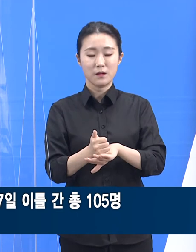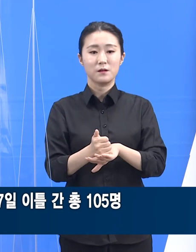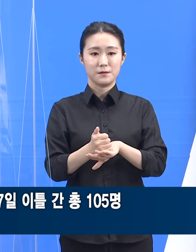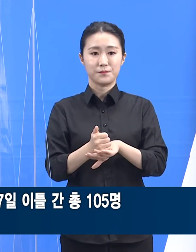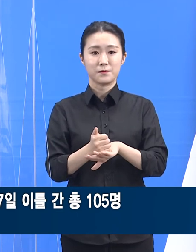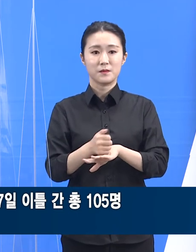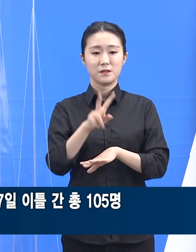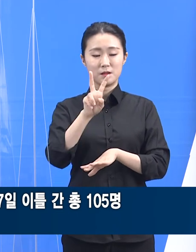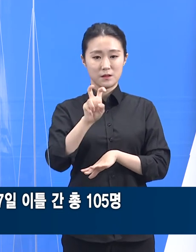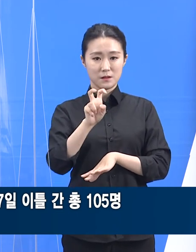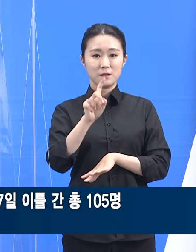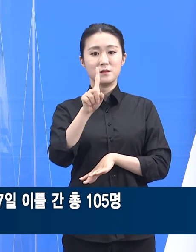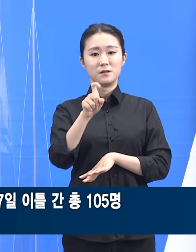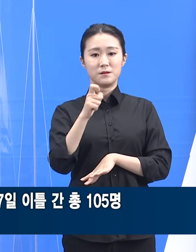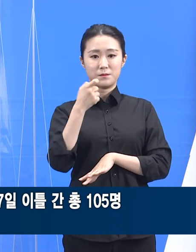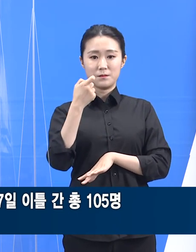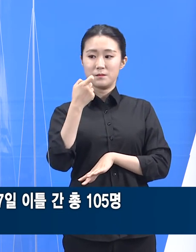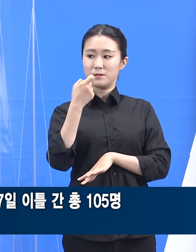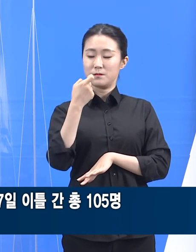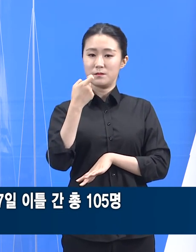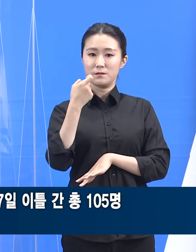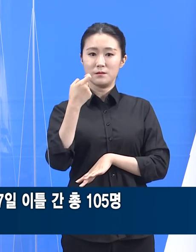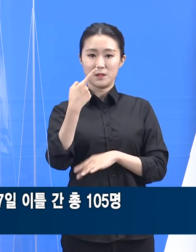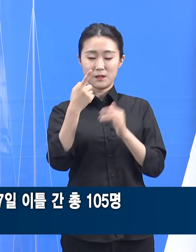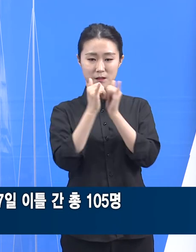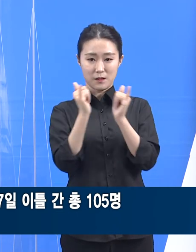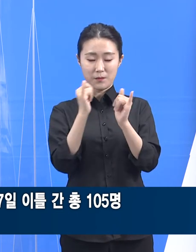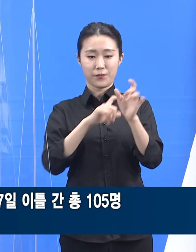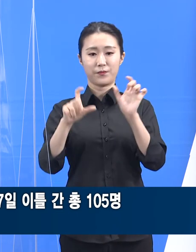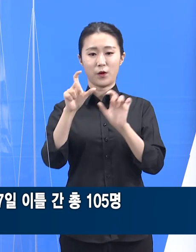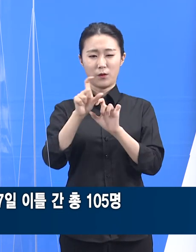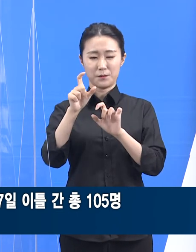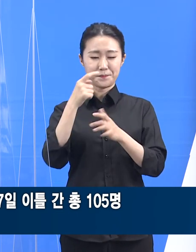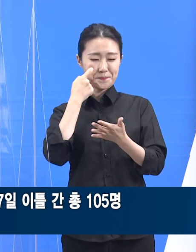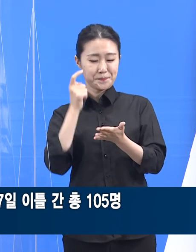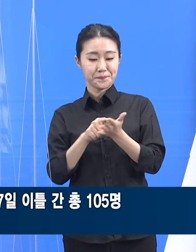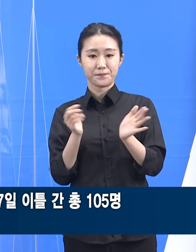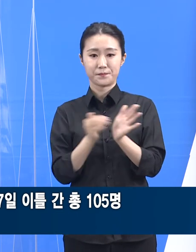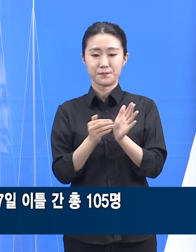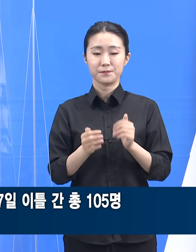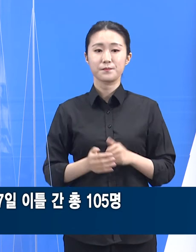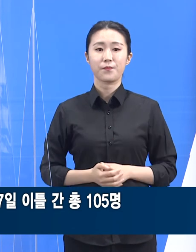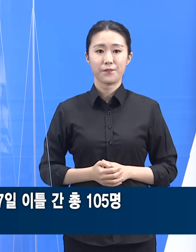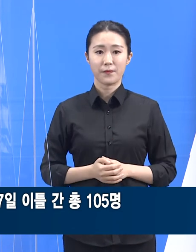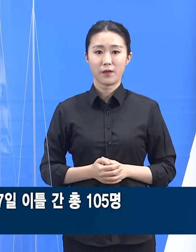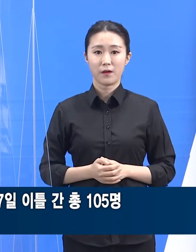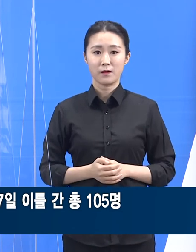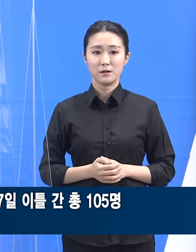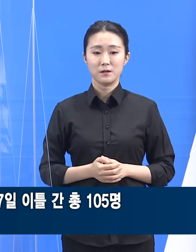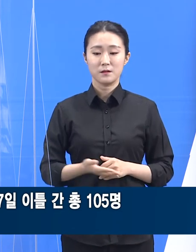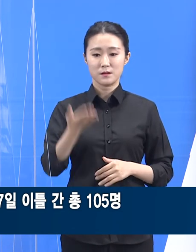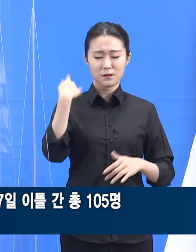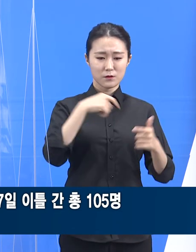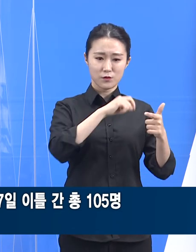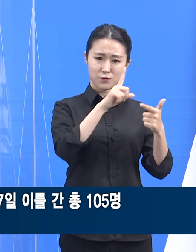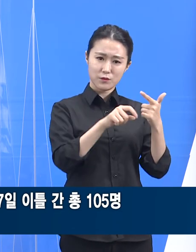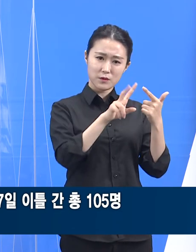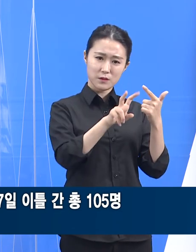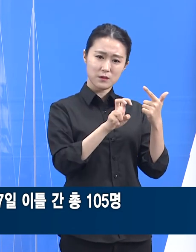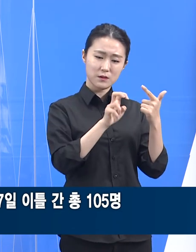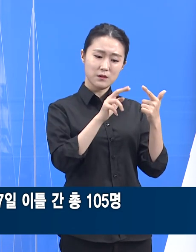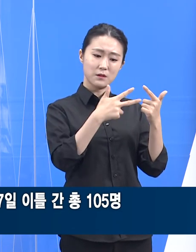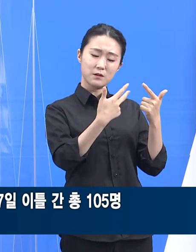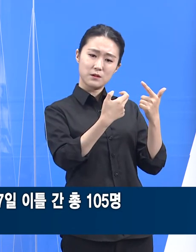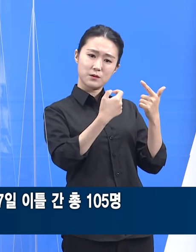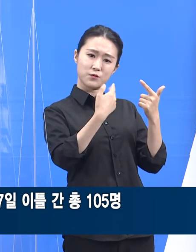7월 25일 기준 안산시 7월 외국인 확진자는 189명으로 지난 2월 79명에 비해 2.4배나 높게